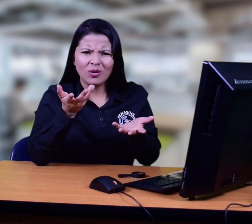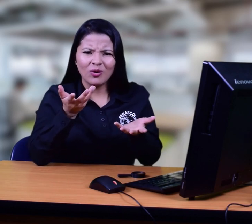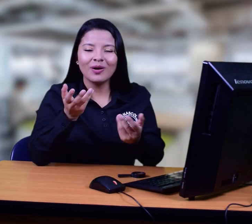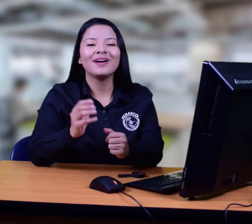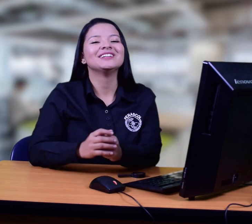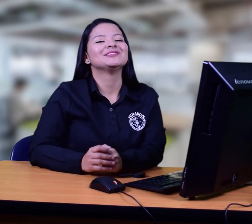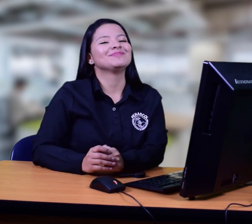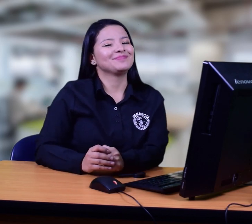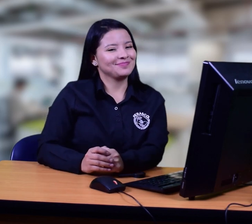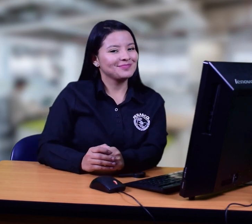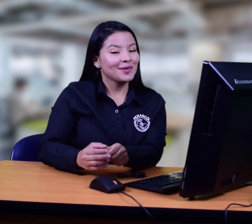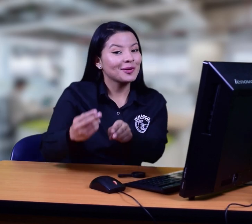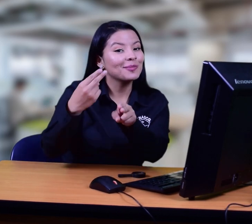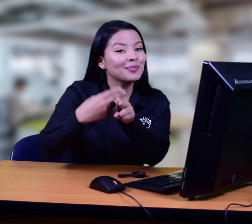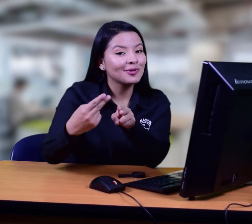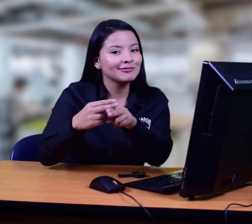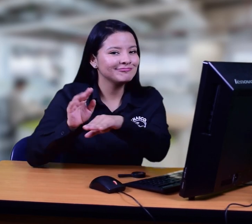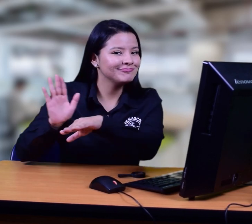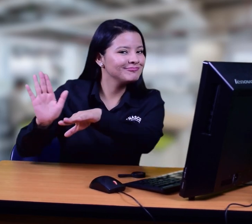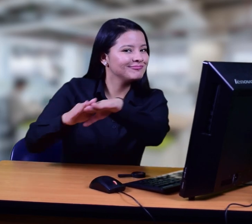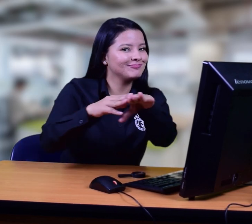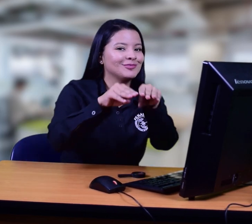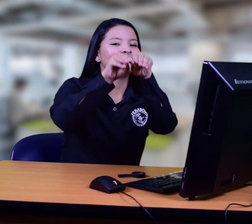Pronto les estaremos dando más información.